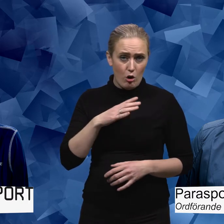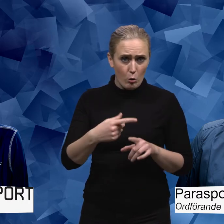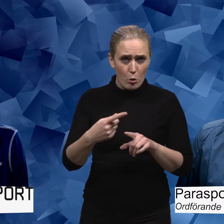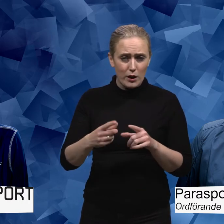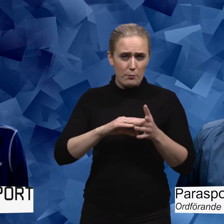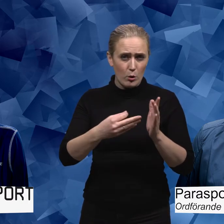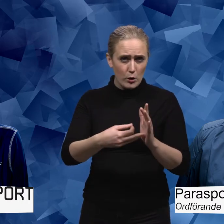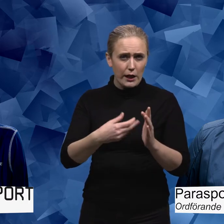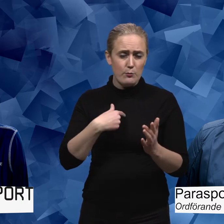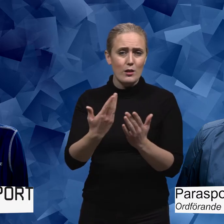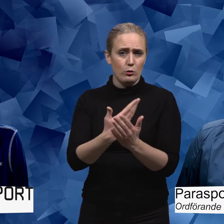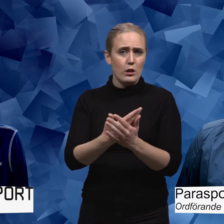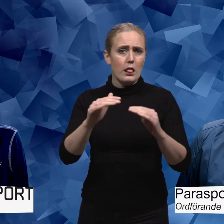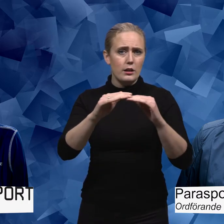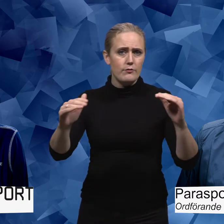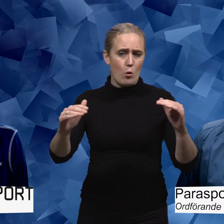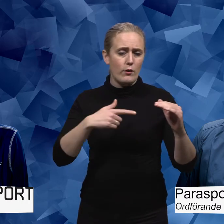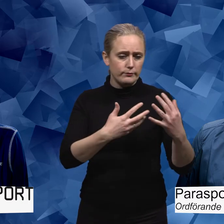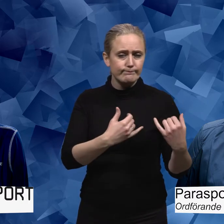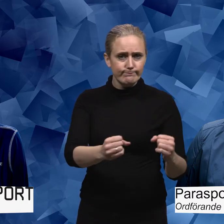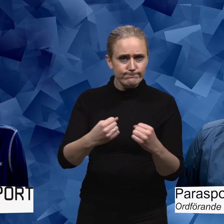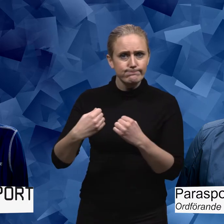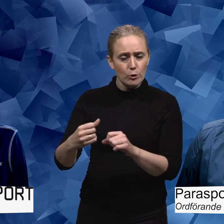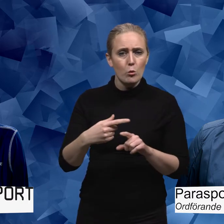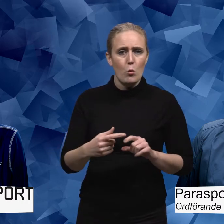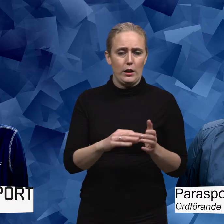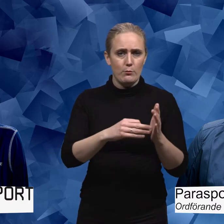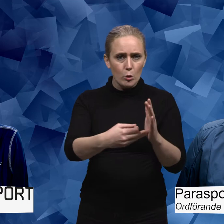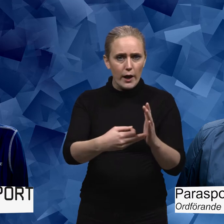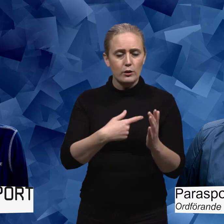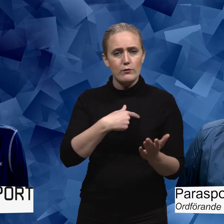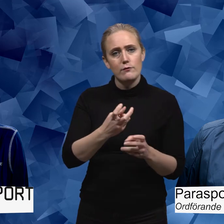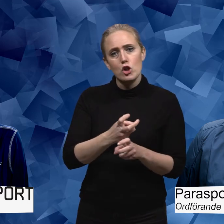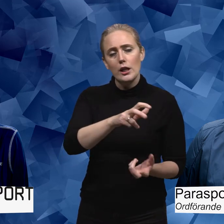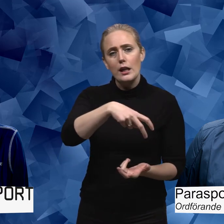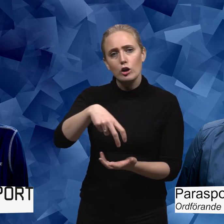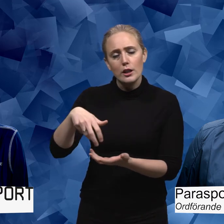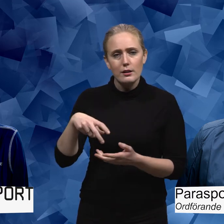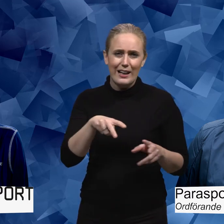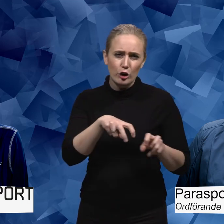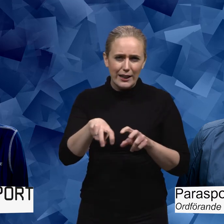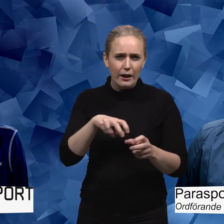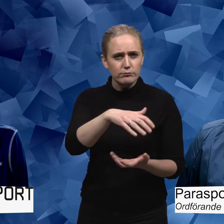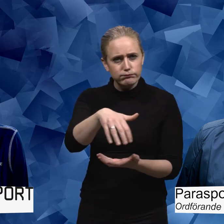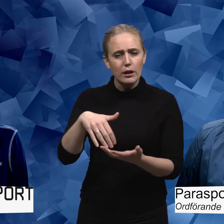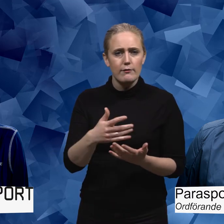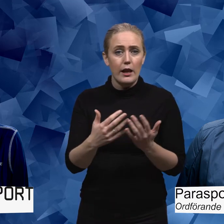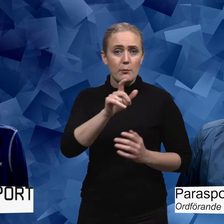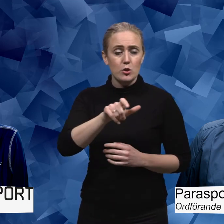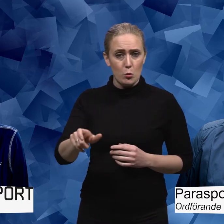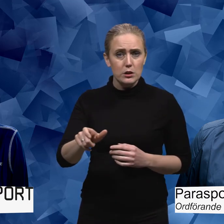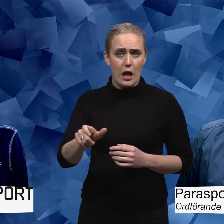ju vi ett antal projekt på en nationell nivå som syftar till att rekrytera fler personer generellt med